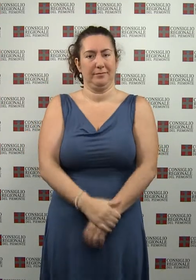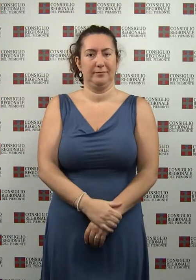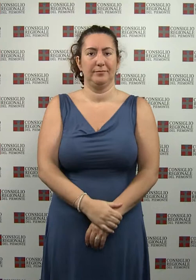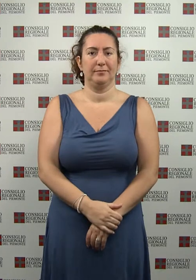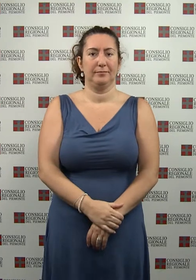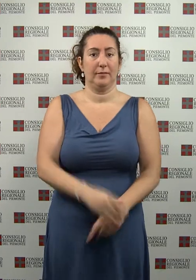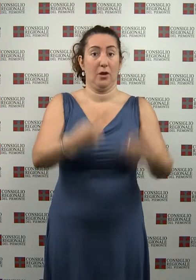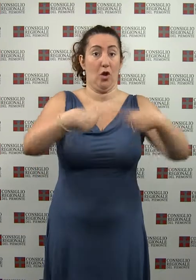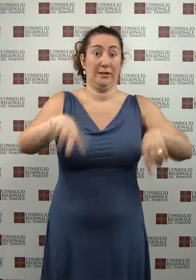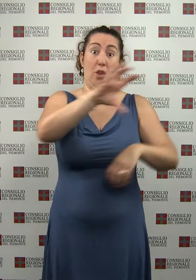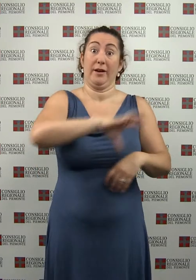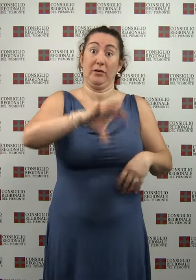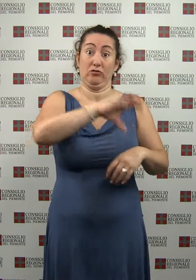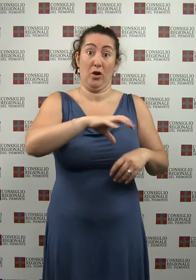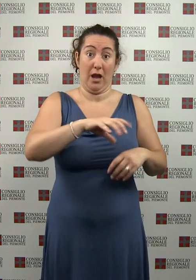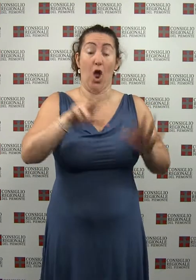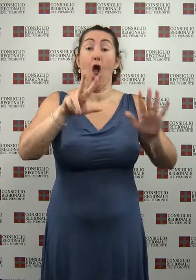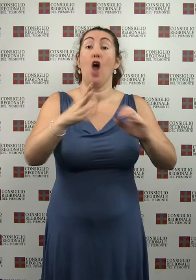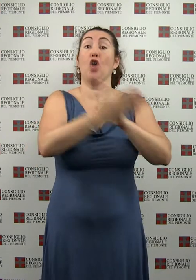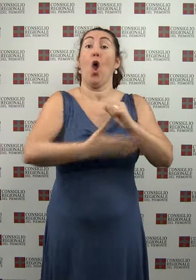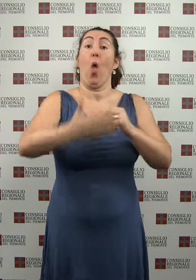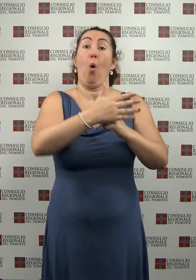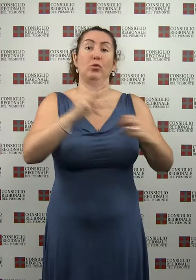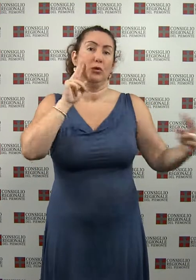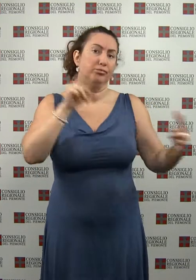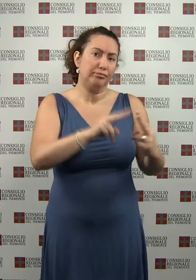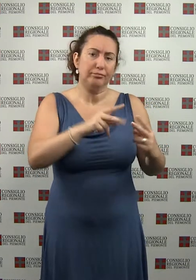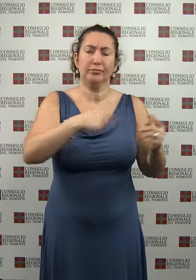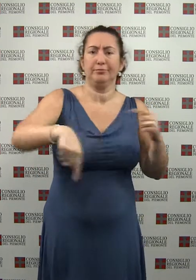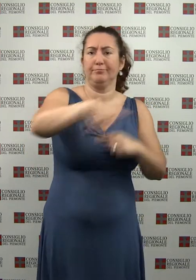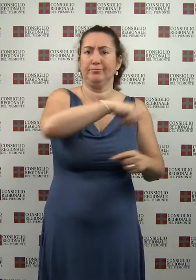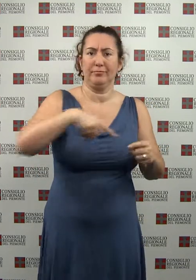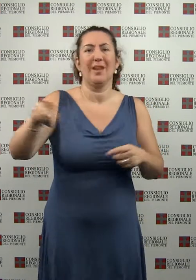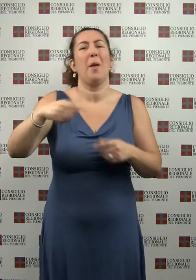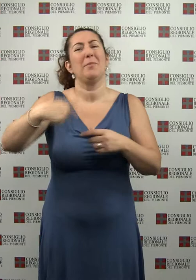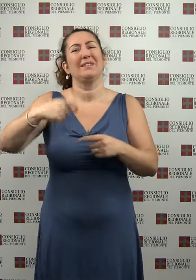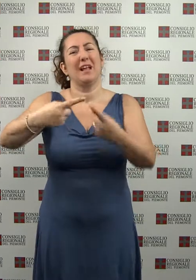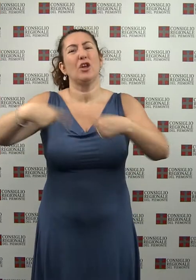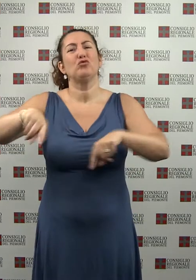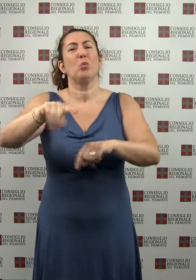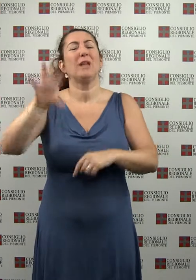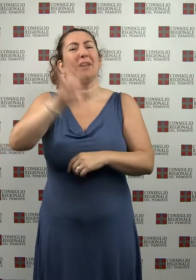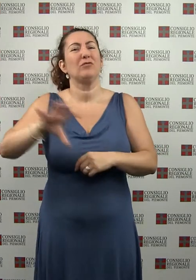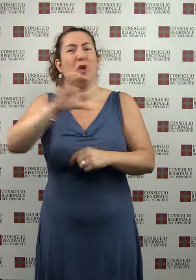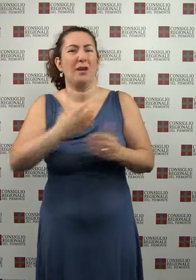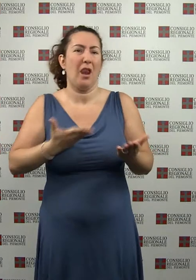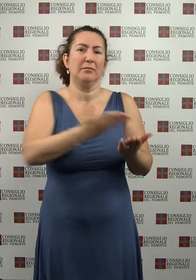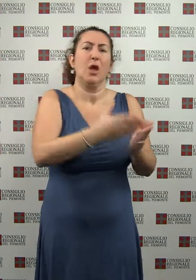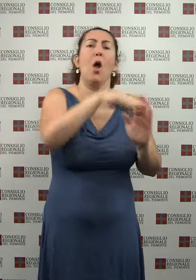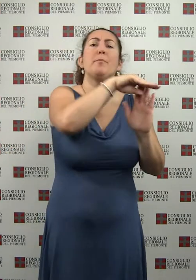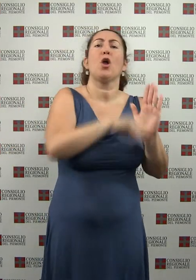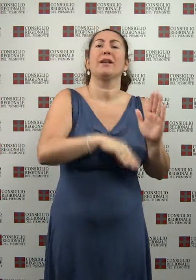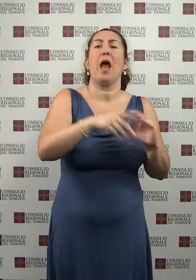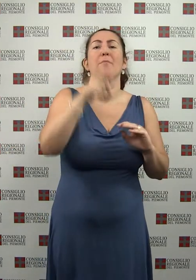Il Consiglio regionale si è riunito l'8 luglio per l'illustrazione da parte del Presidente della Giunta regionale del programma di governo per la